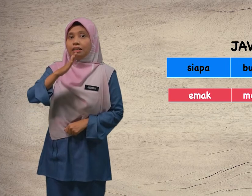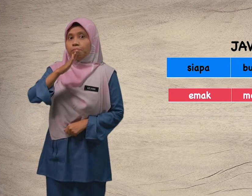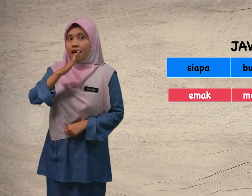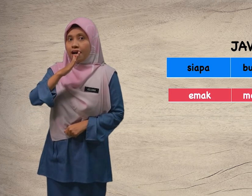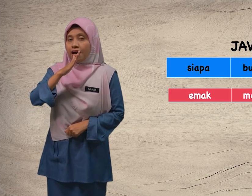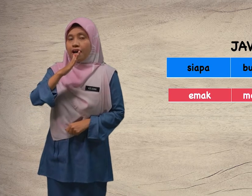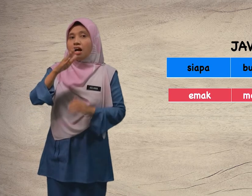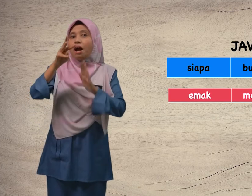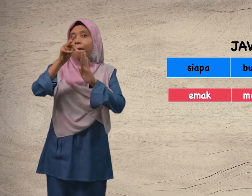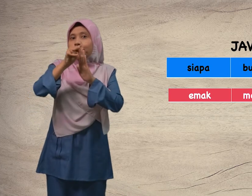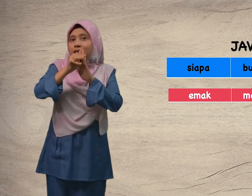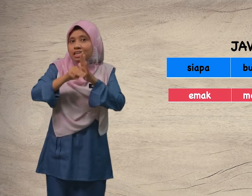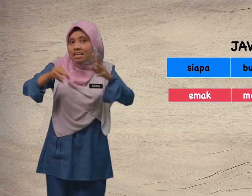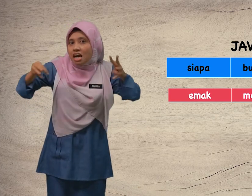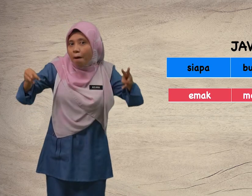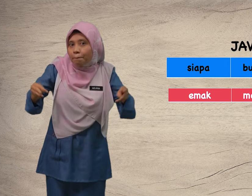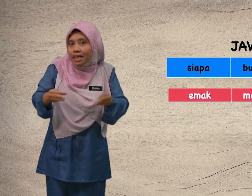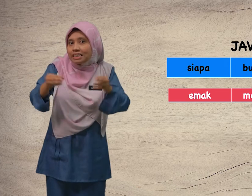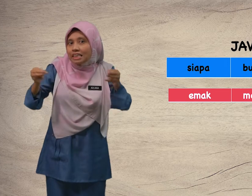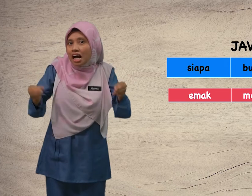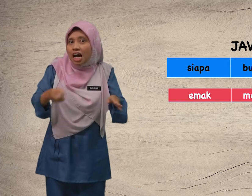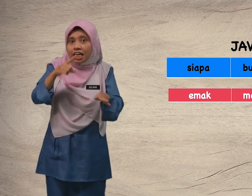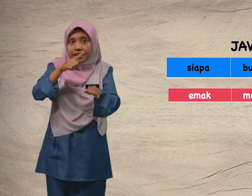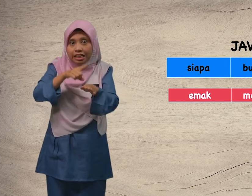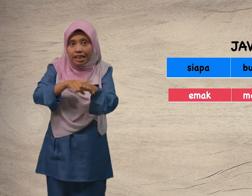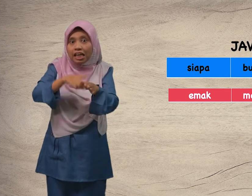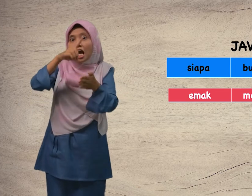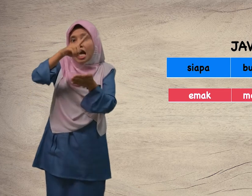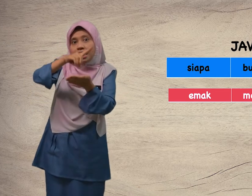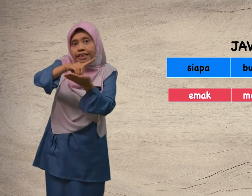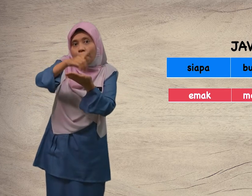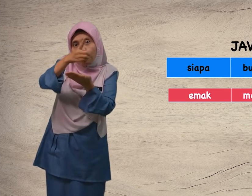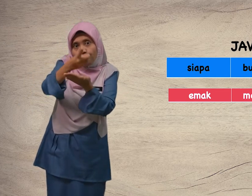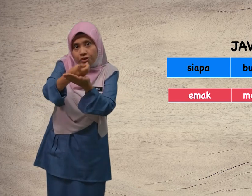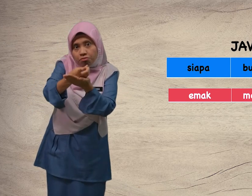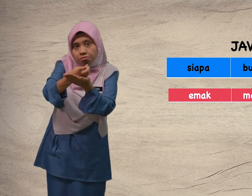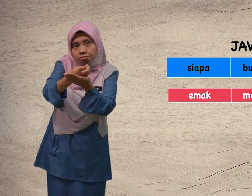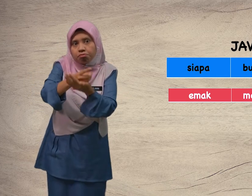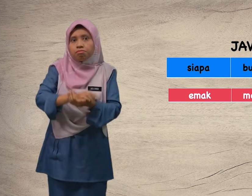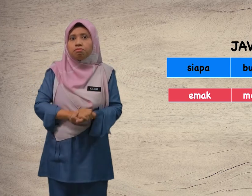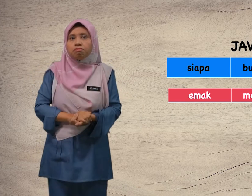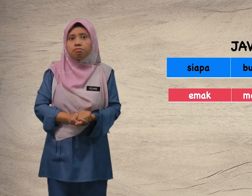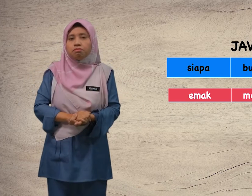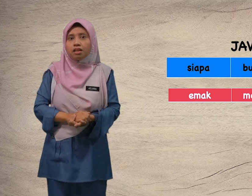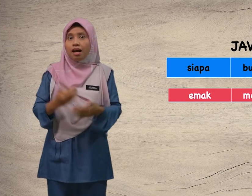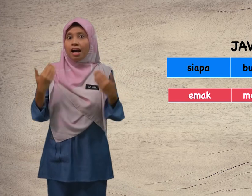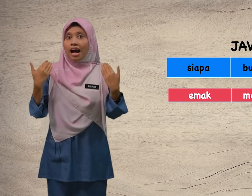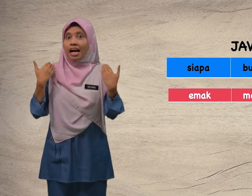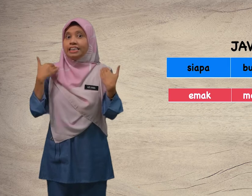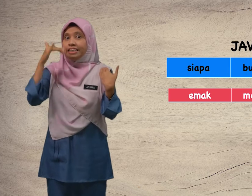Emak memasak di dapur. ada